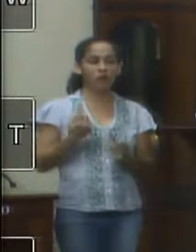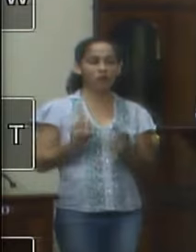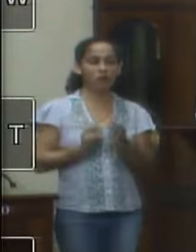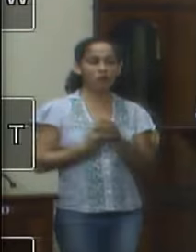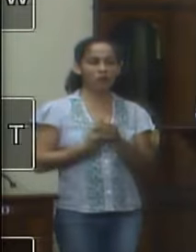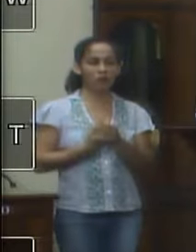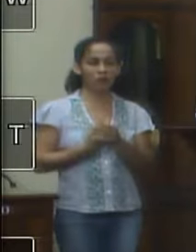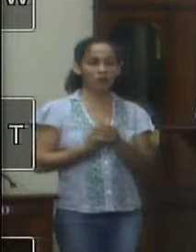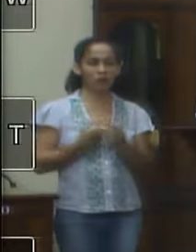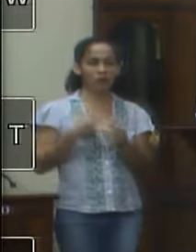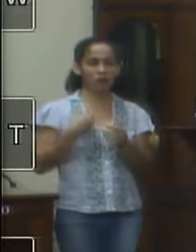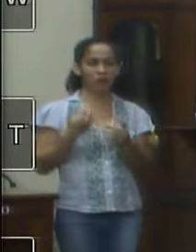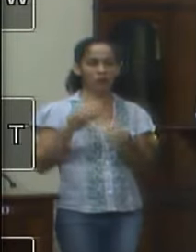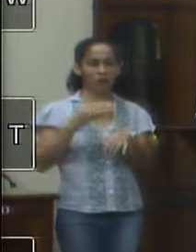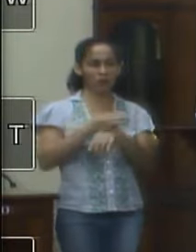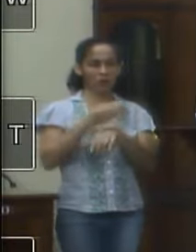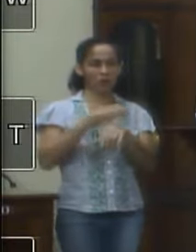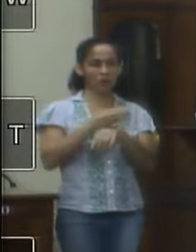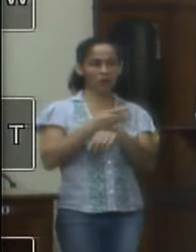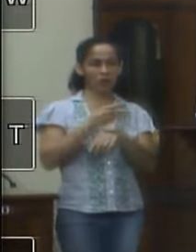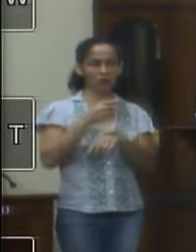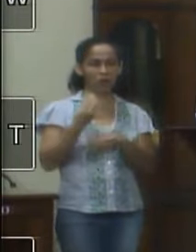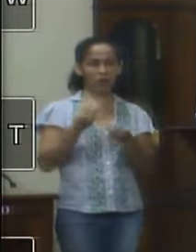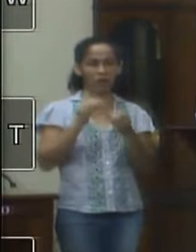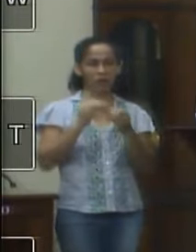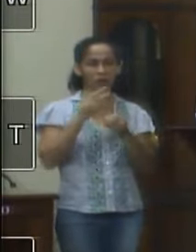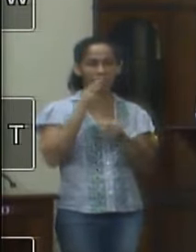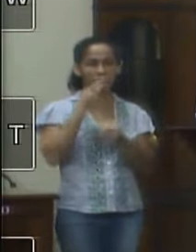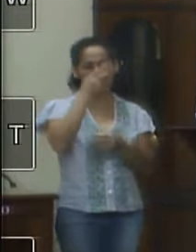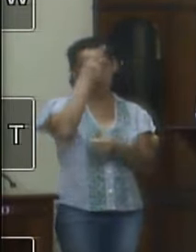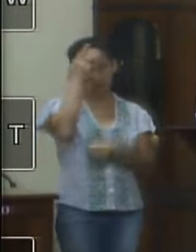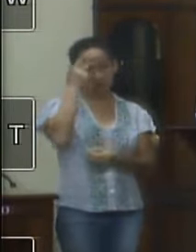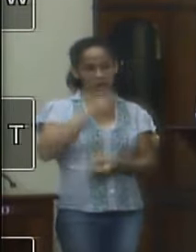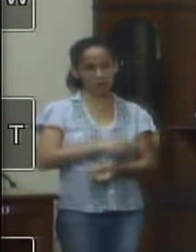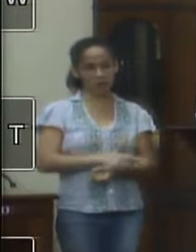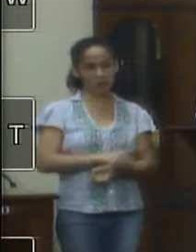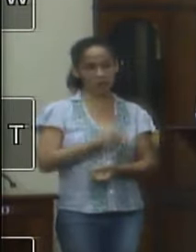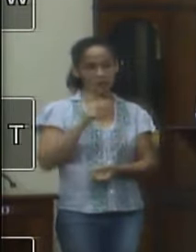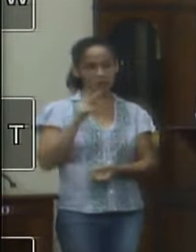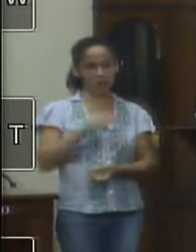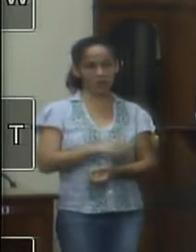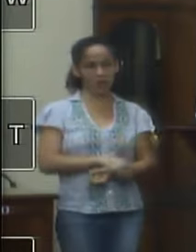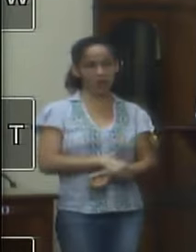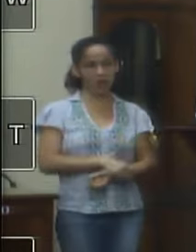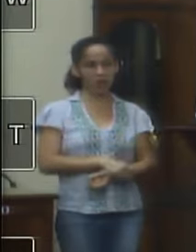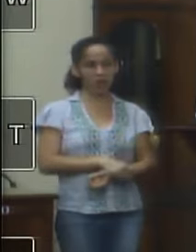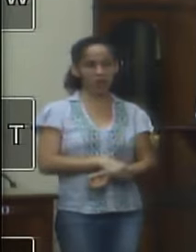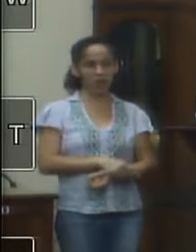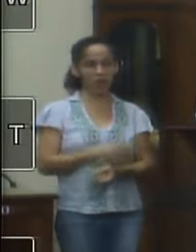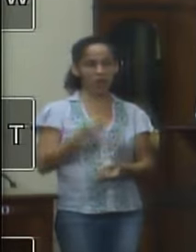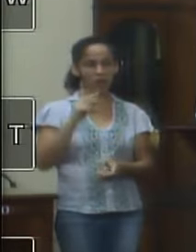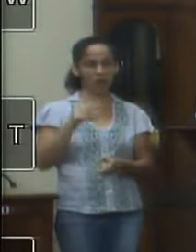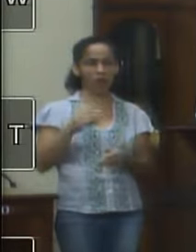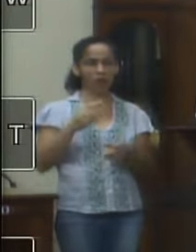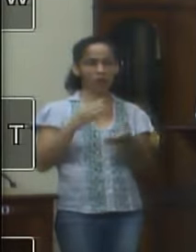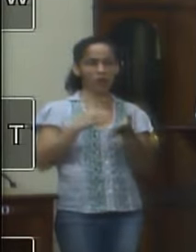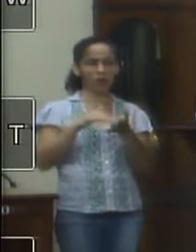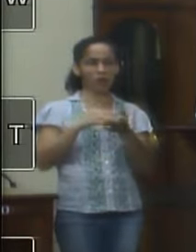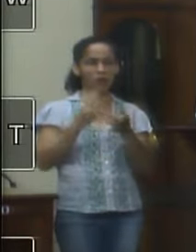no meu whatsapp é o tratamento dela inclusive a própria secretária Denise